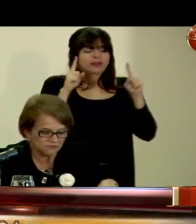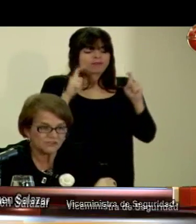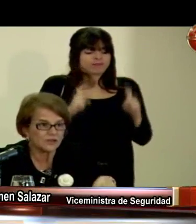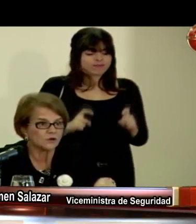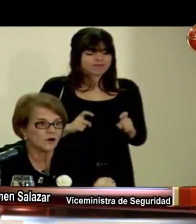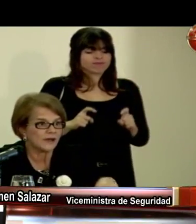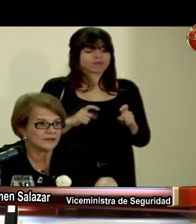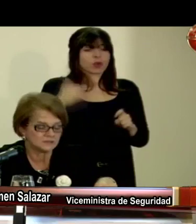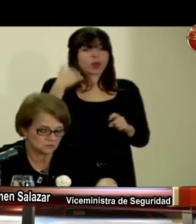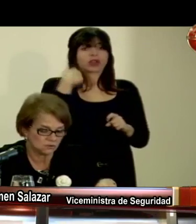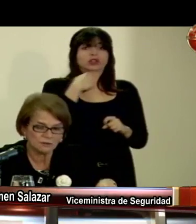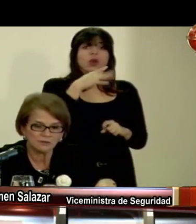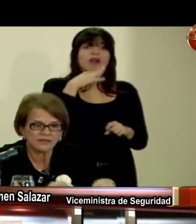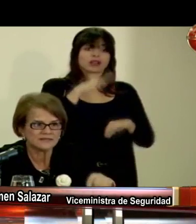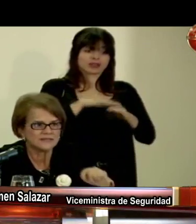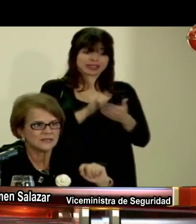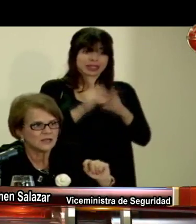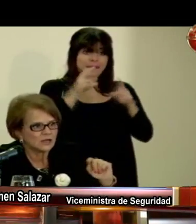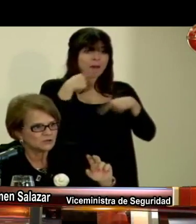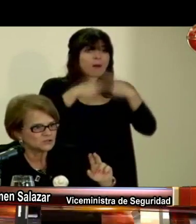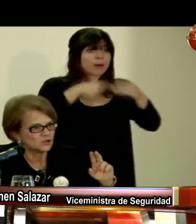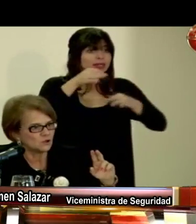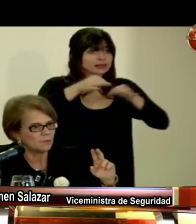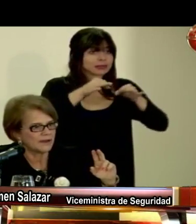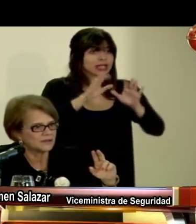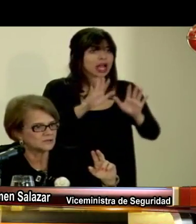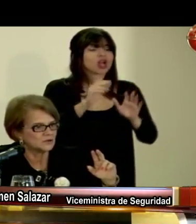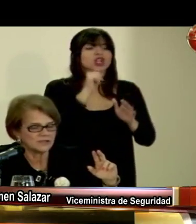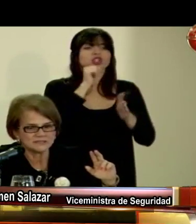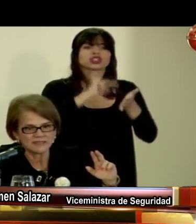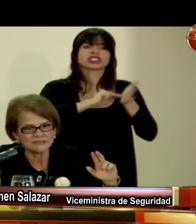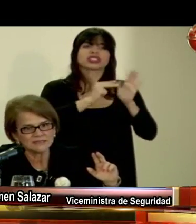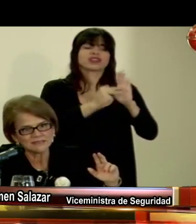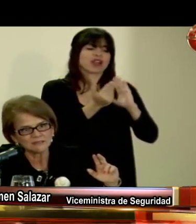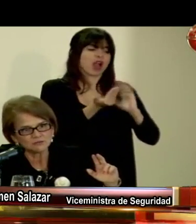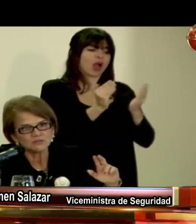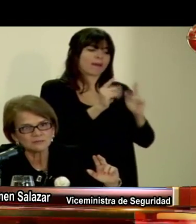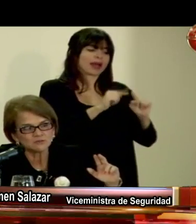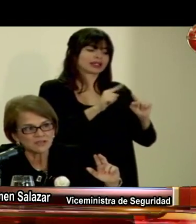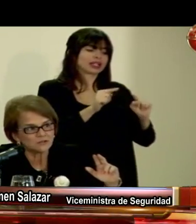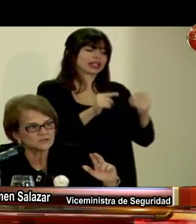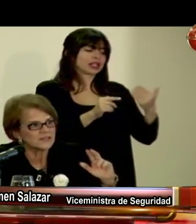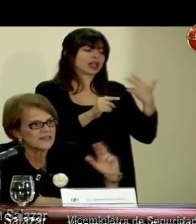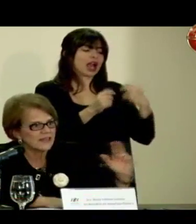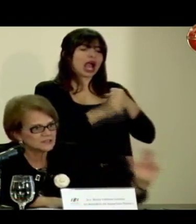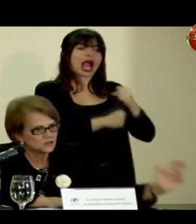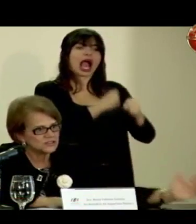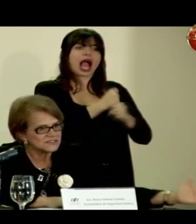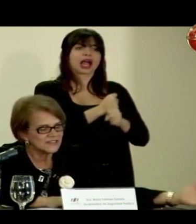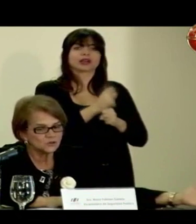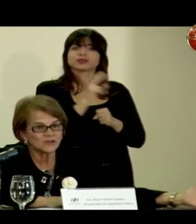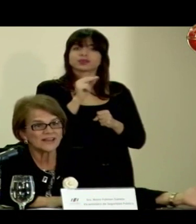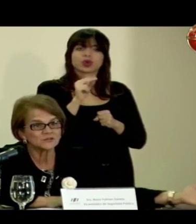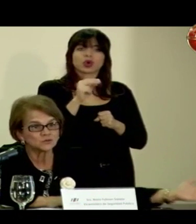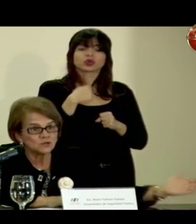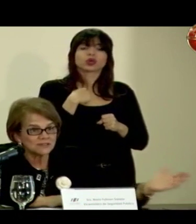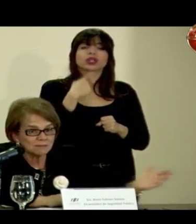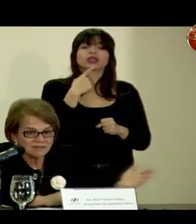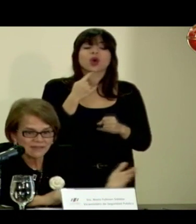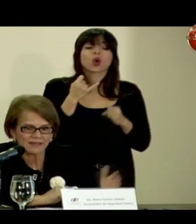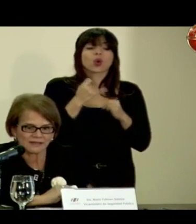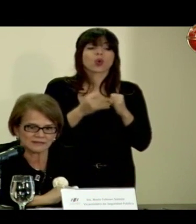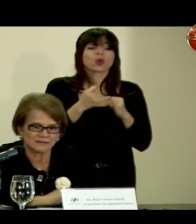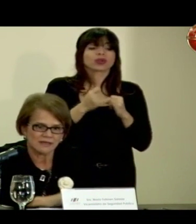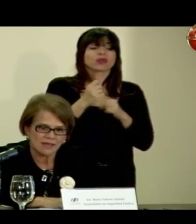y cuando me refiero a esto que voy a decir, no estoy comparando estadísticas de los últimos años. Estoy diciendo que en las